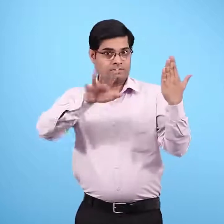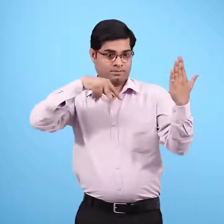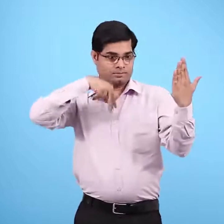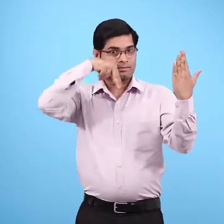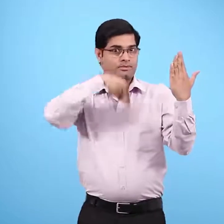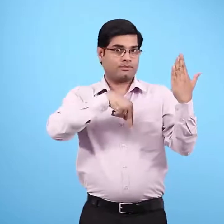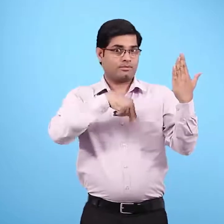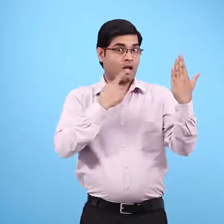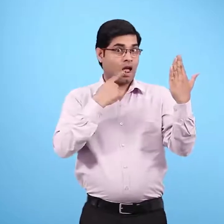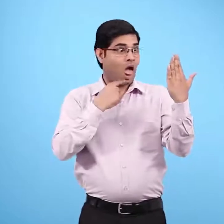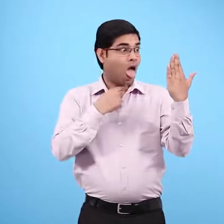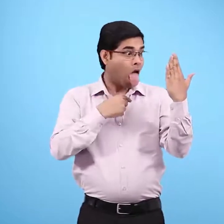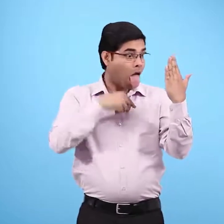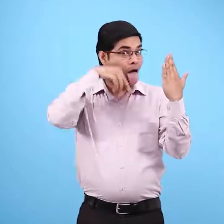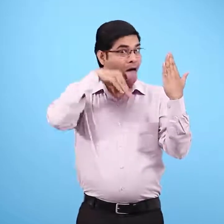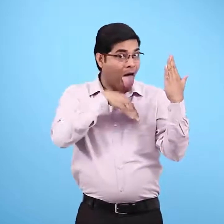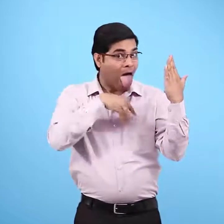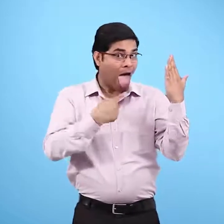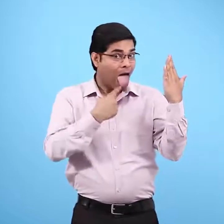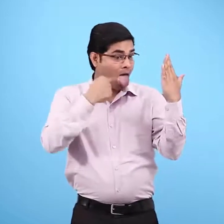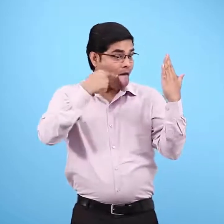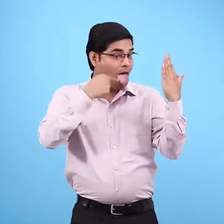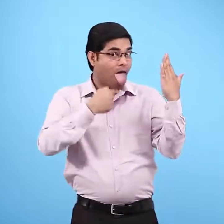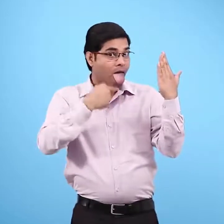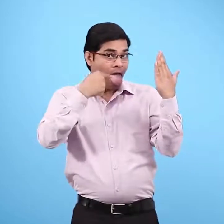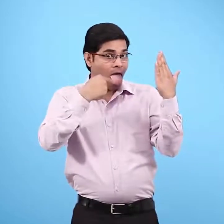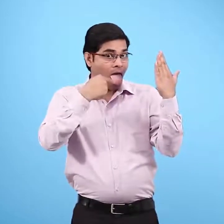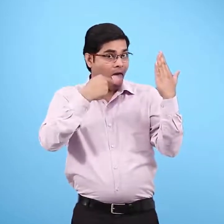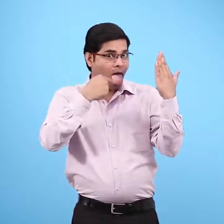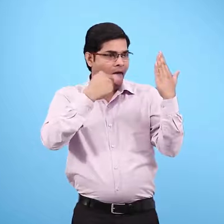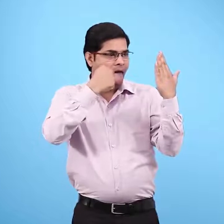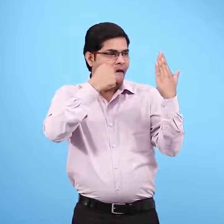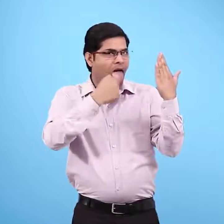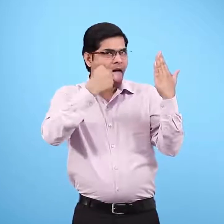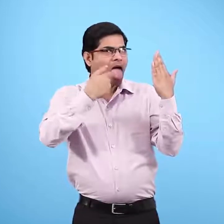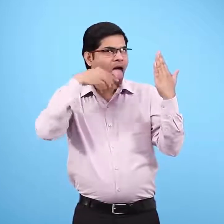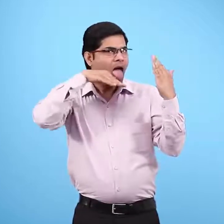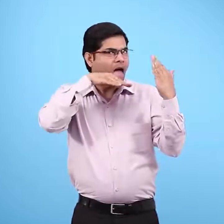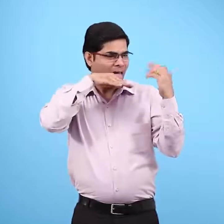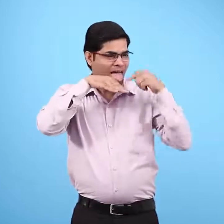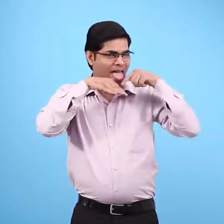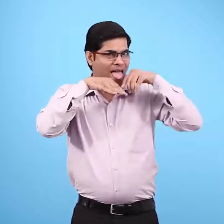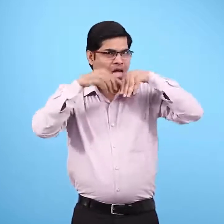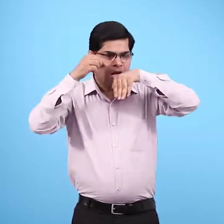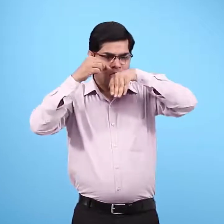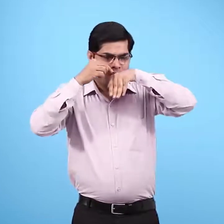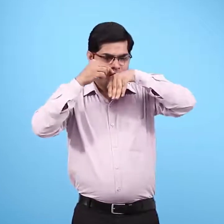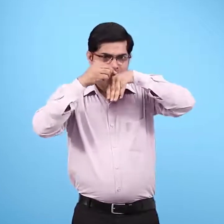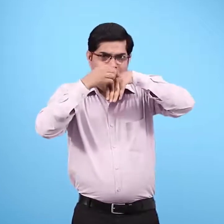खड़े होकर अपनी जीब की सतह को ध्यान से देखो कैसी दिखती है? क्या